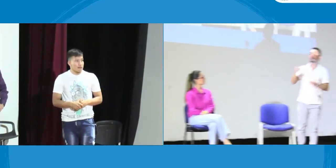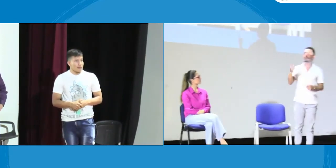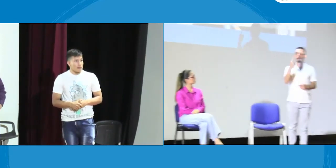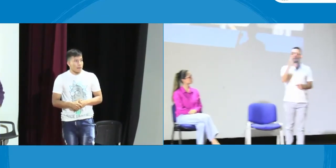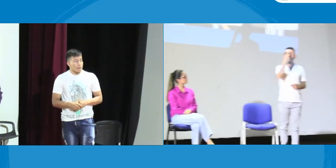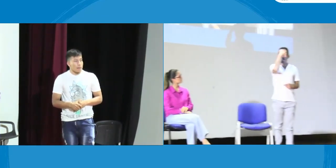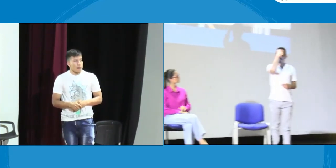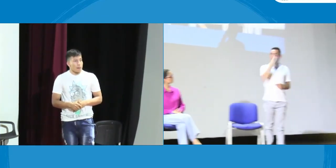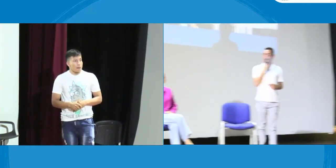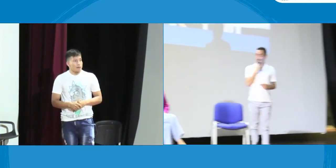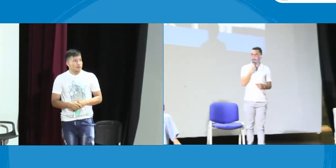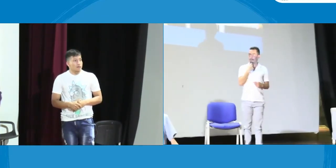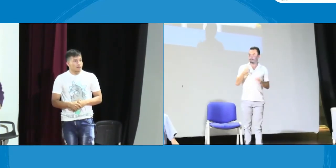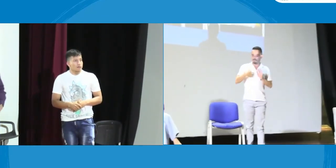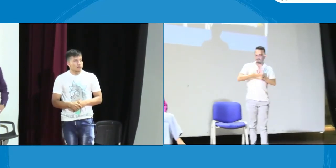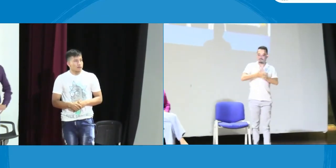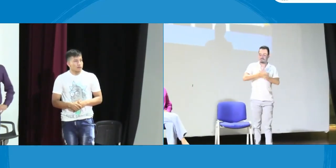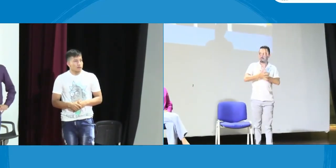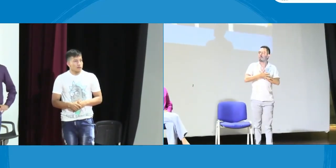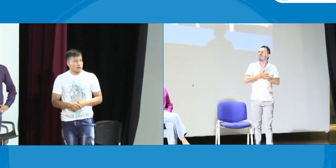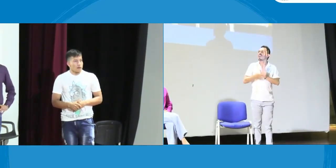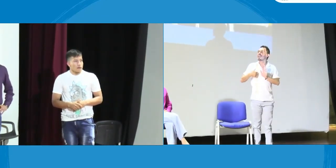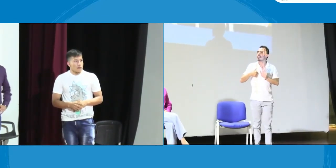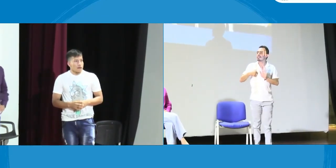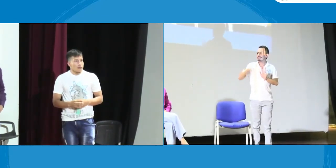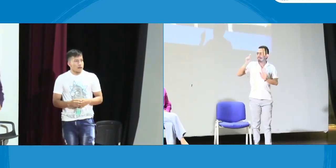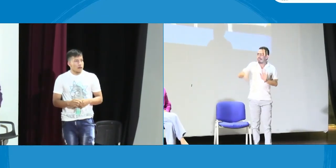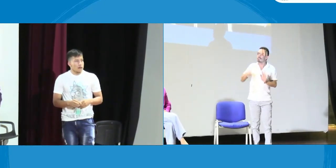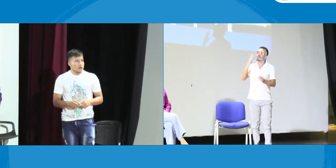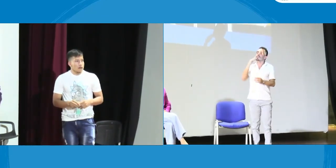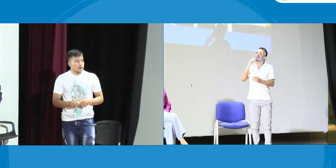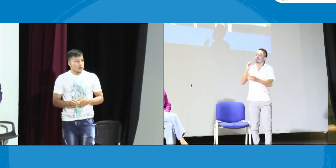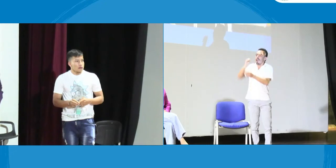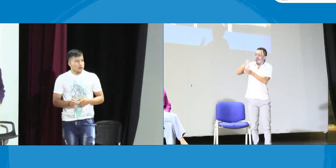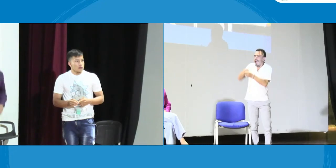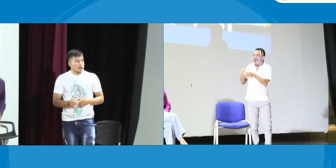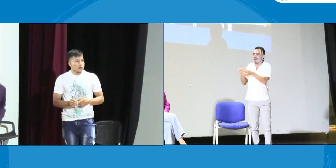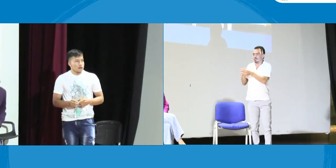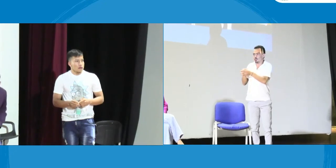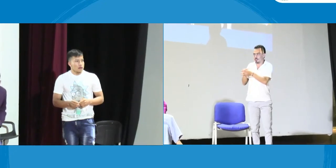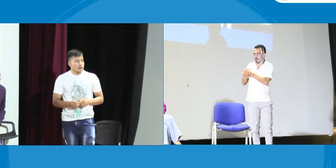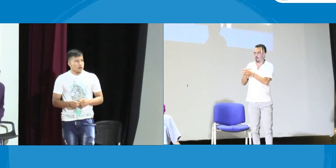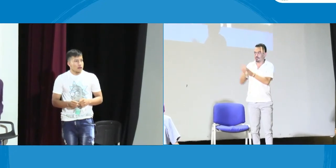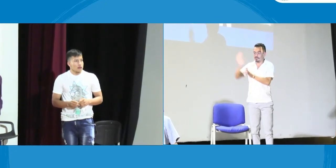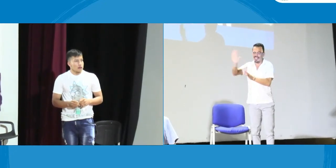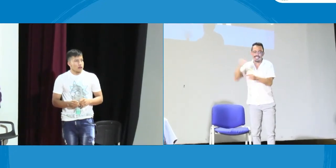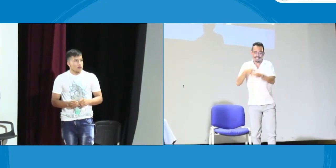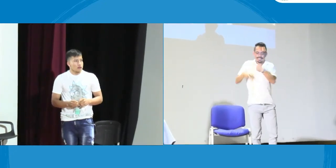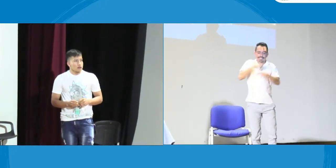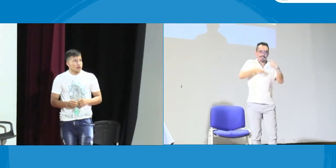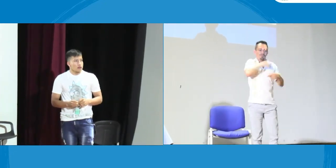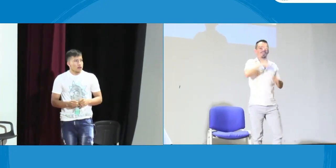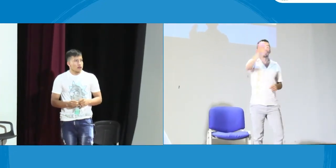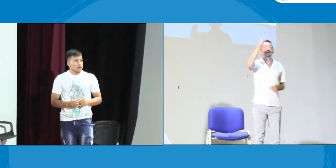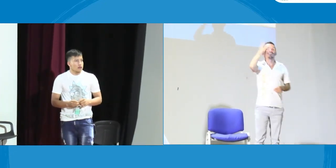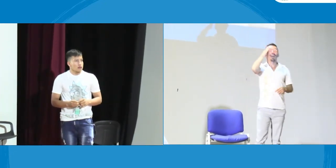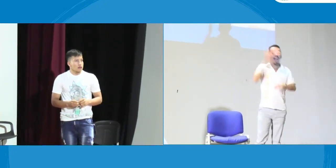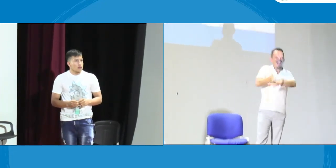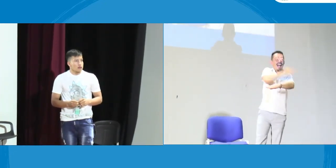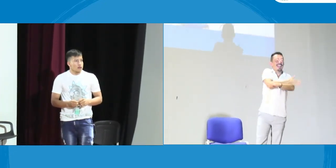Exactamente. Así como mencionábamos anteriormente, cuando hablamos del perfil del modelo lingüístico, tiene que ser una persona que haya